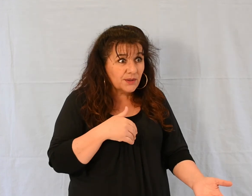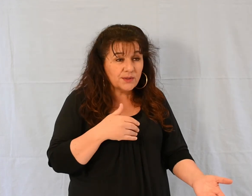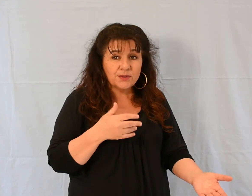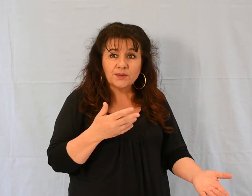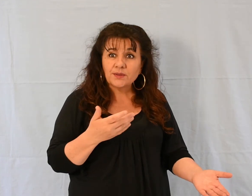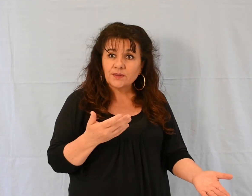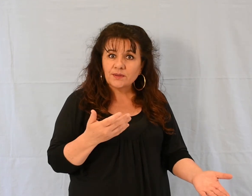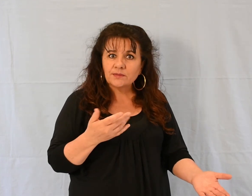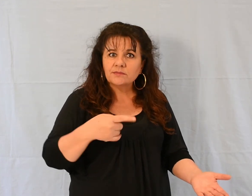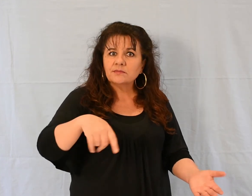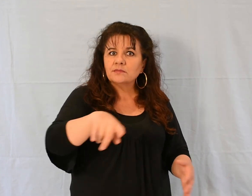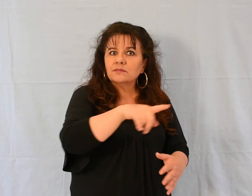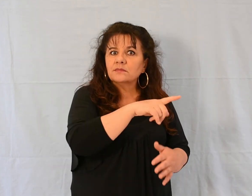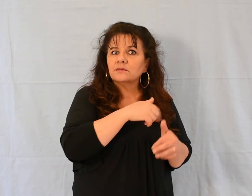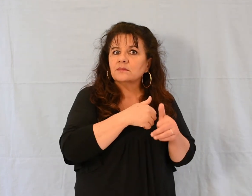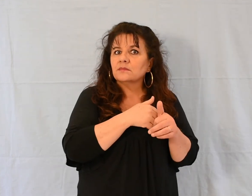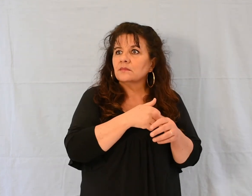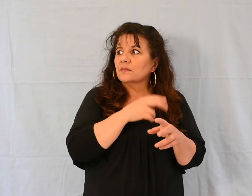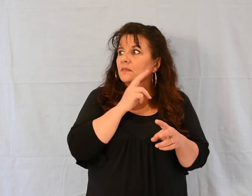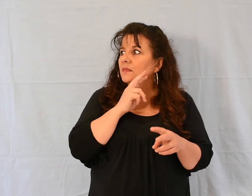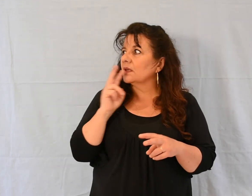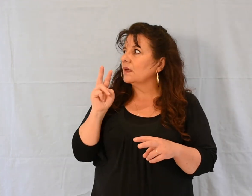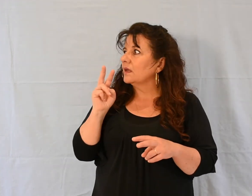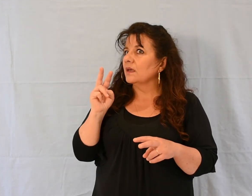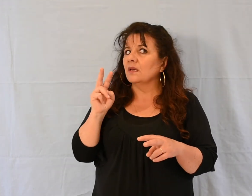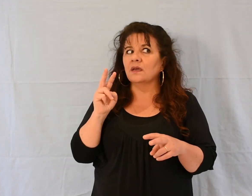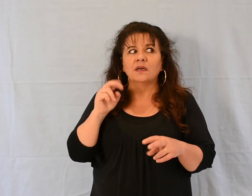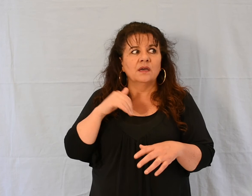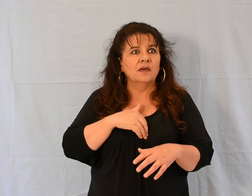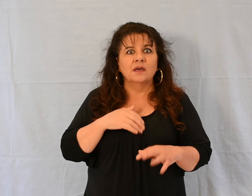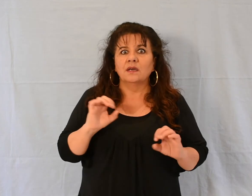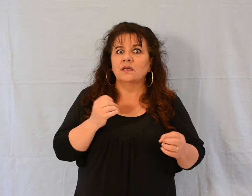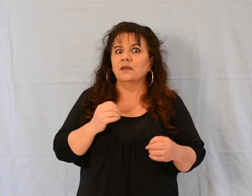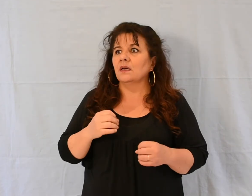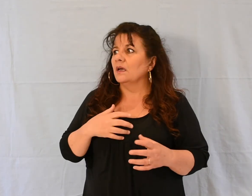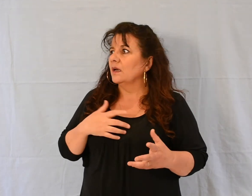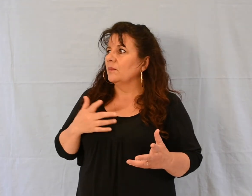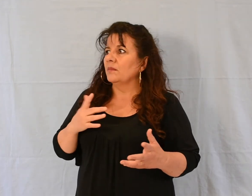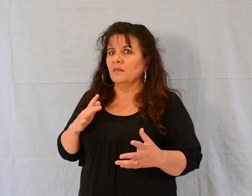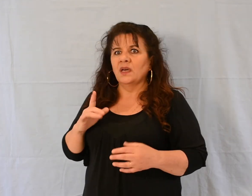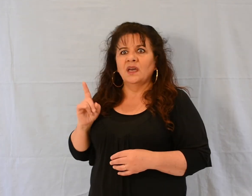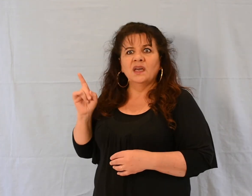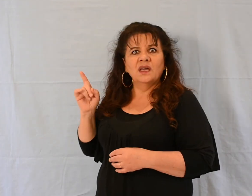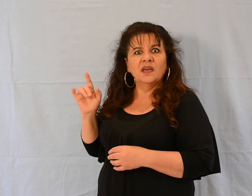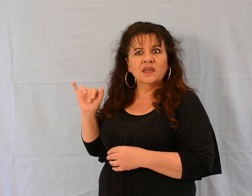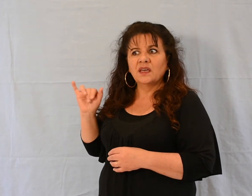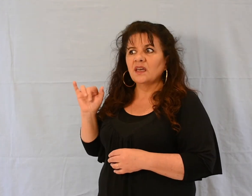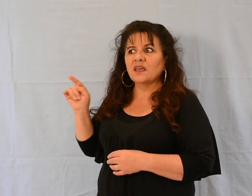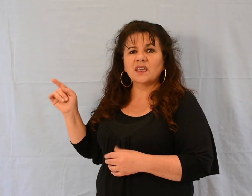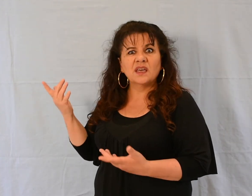Saisi d'une grande crainte, Ils se disaient entre eux, Qui est-il donc celui-ci, Pour que même le